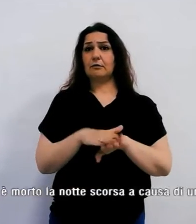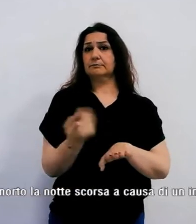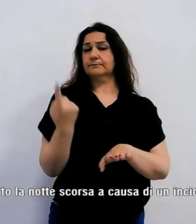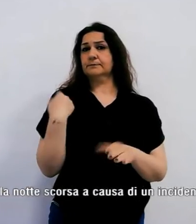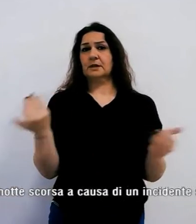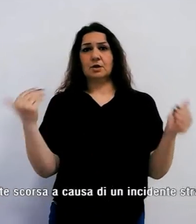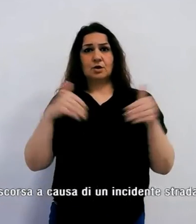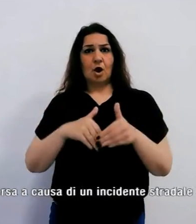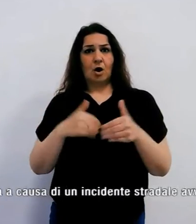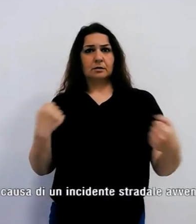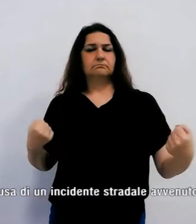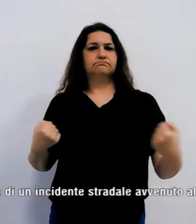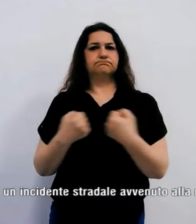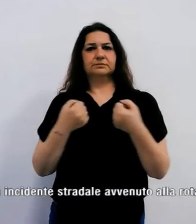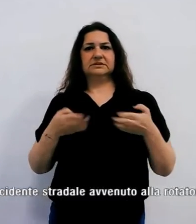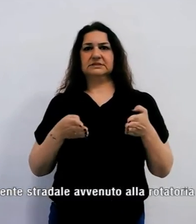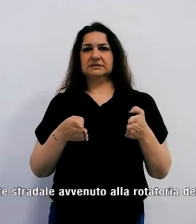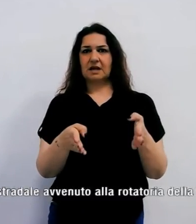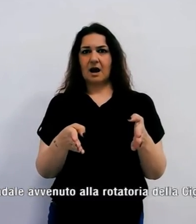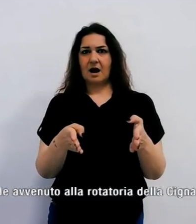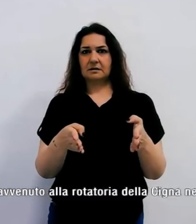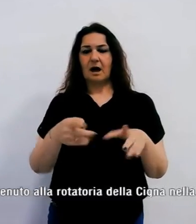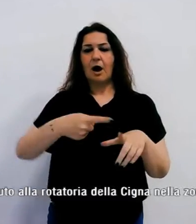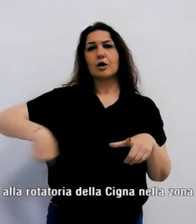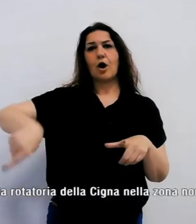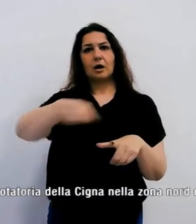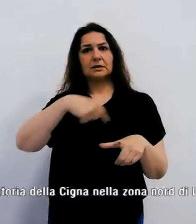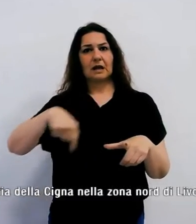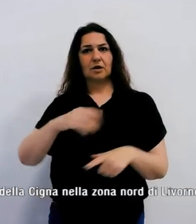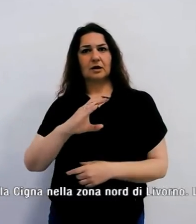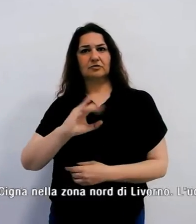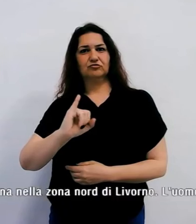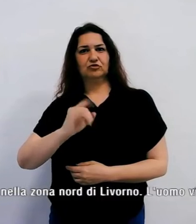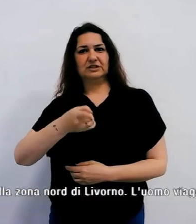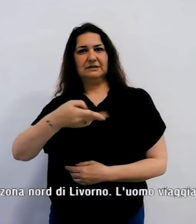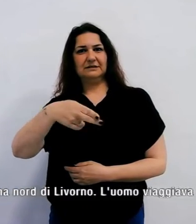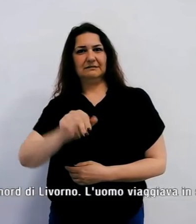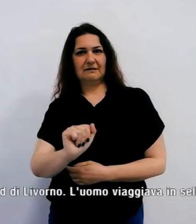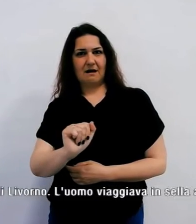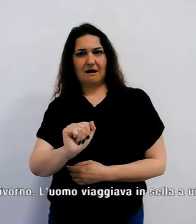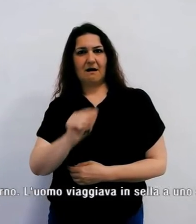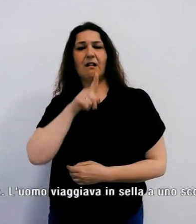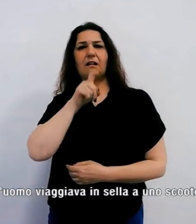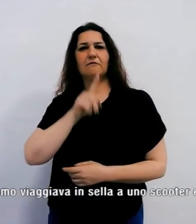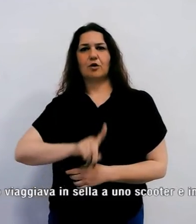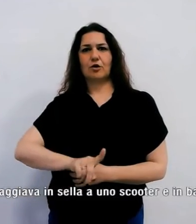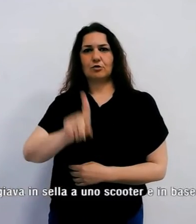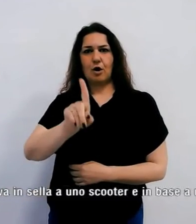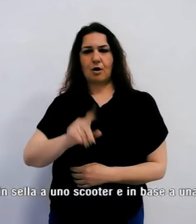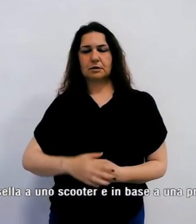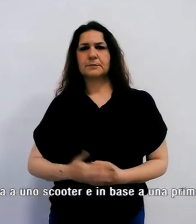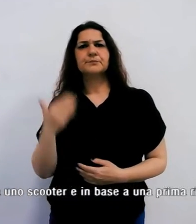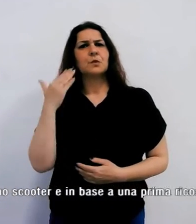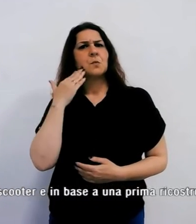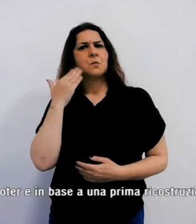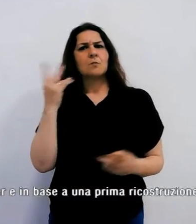incidente stradale avvenuto alla rotatoria della Cigna nella zona nord di Livorno. L'uomo viaggiava in sella ad uno